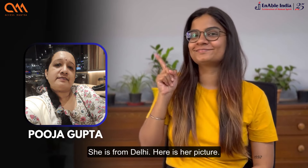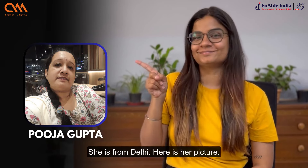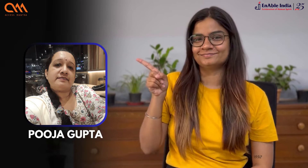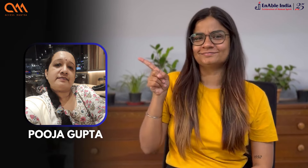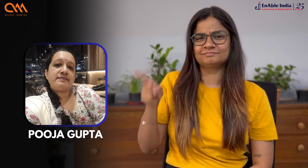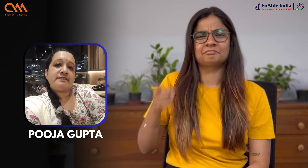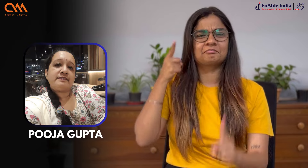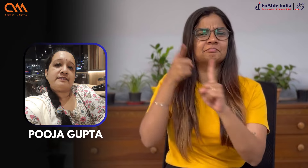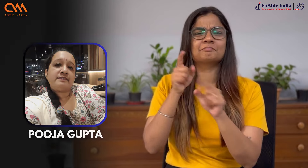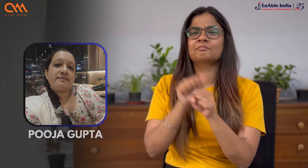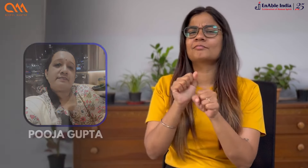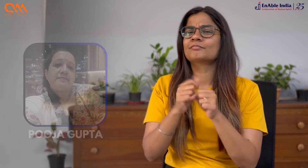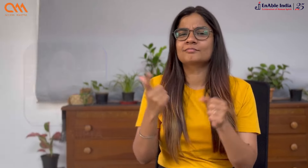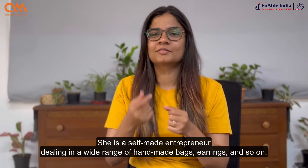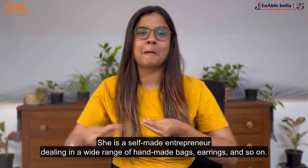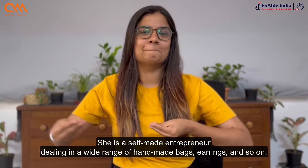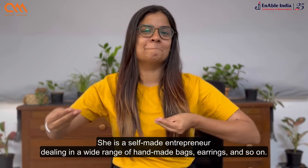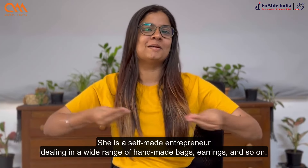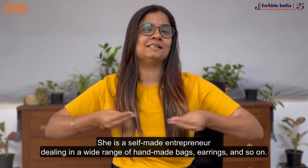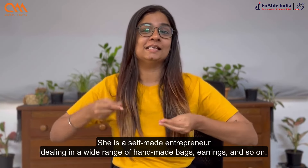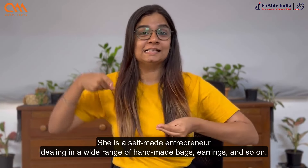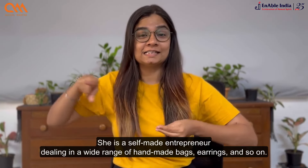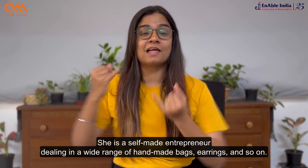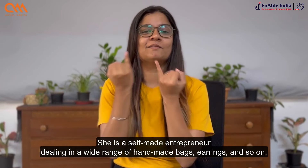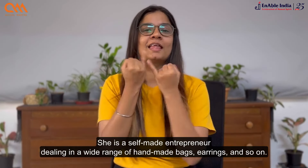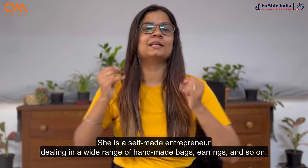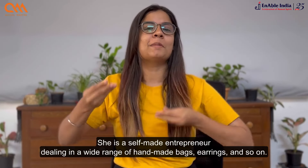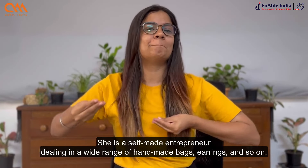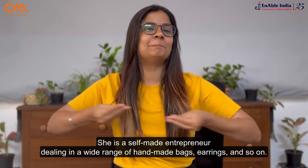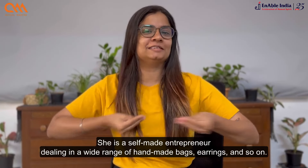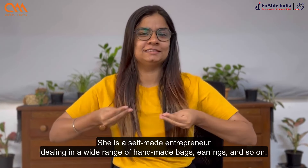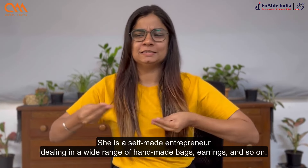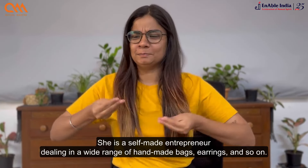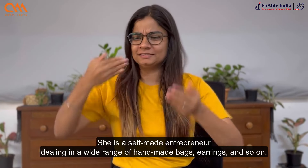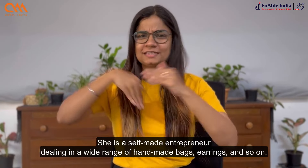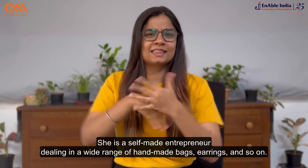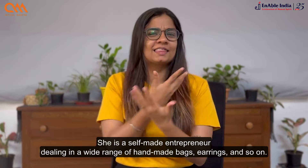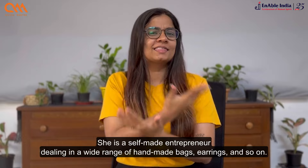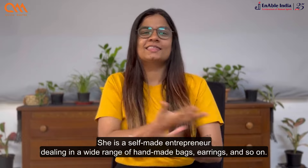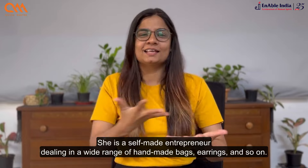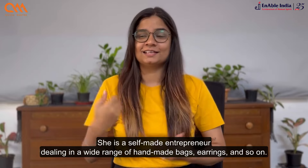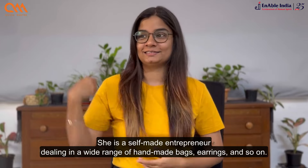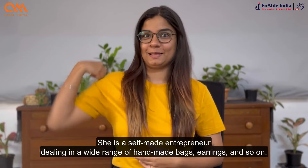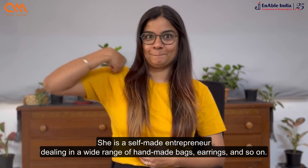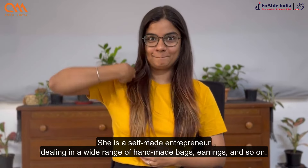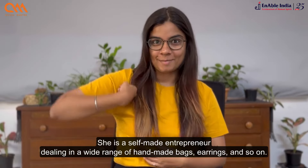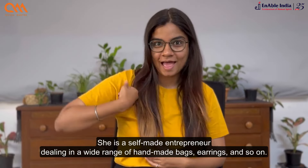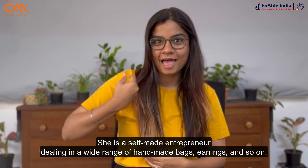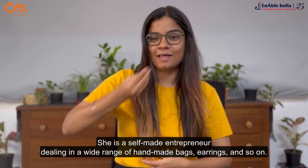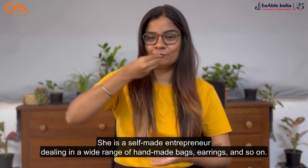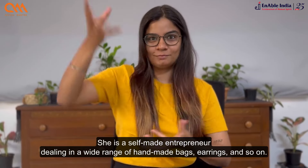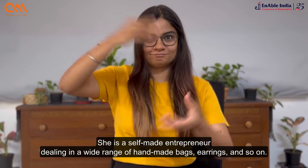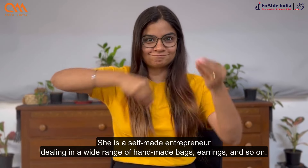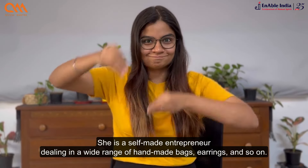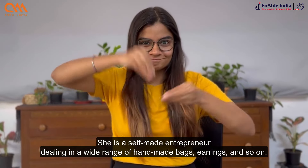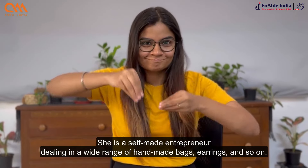तस्वीर है। वह एक स्वर निर्मित उध्धमी है जो हाथ से बने बैग, जुमके, आदी की एक विस्तृत